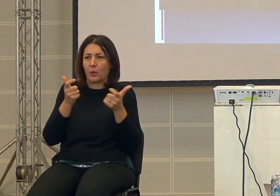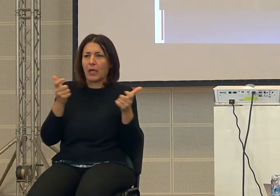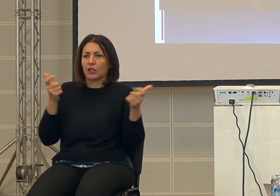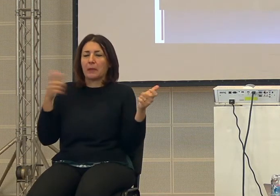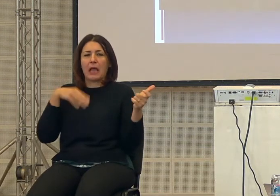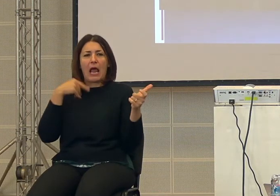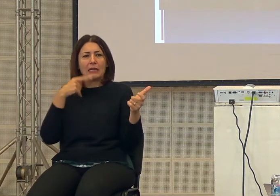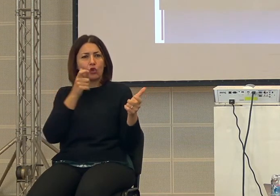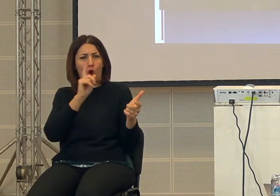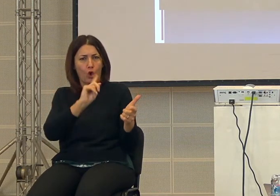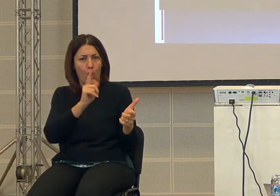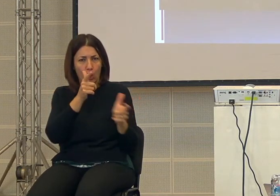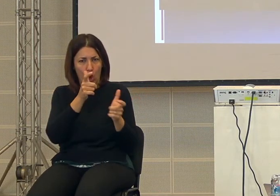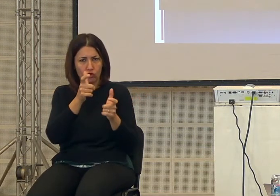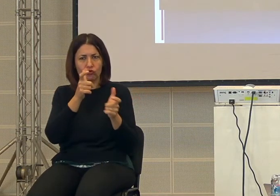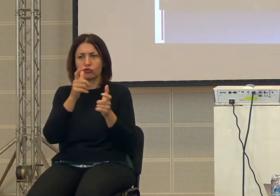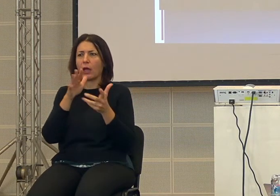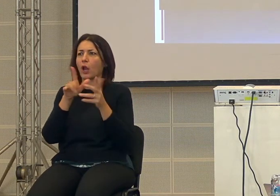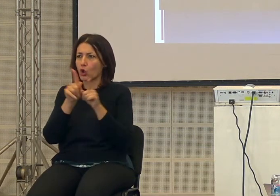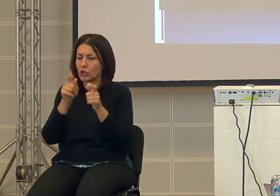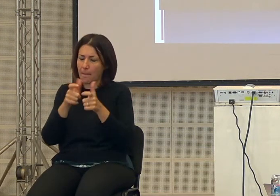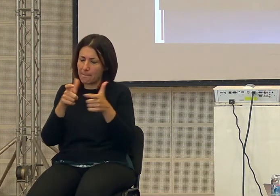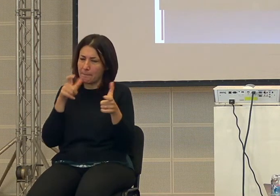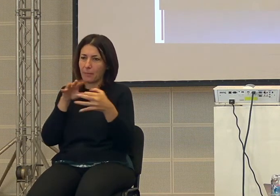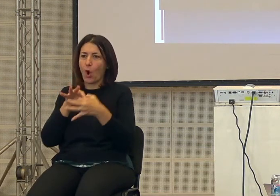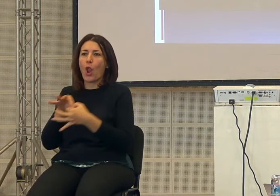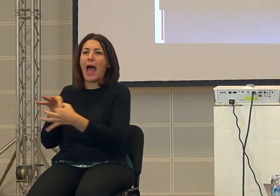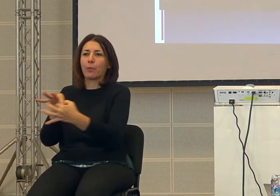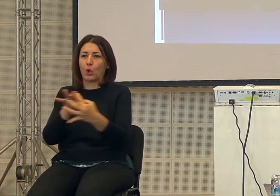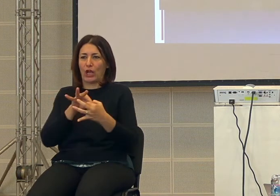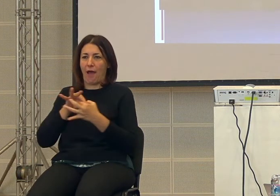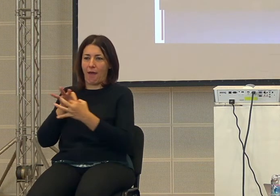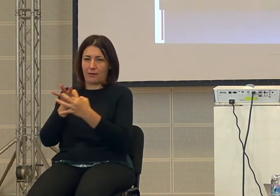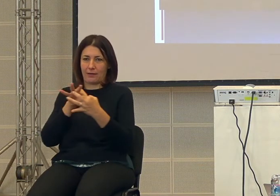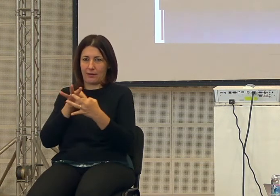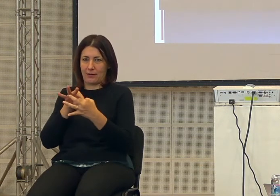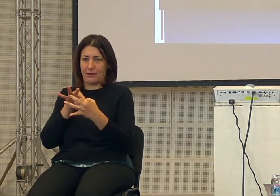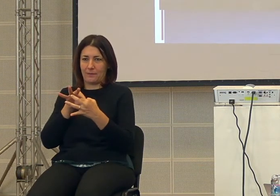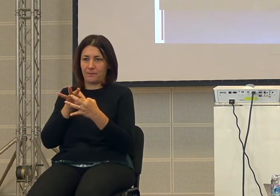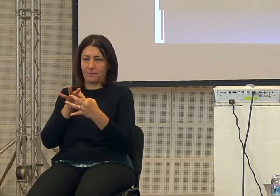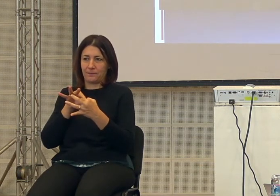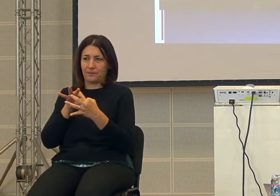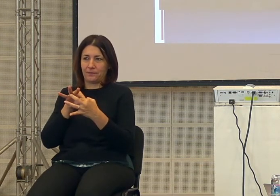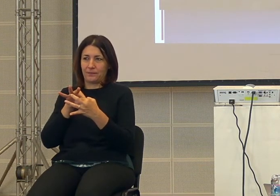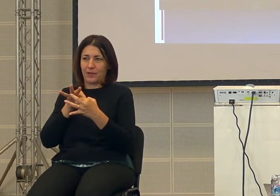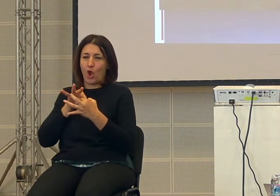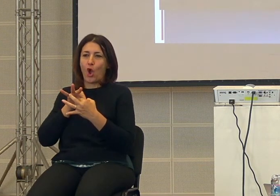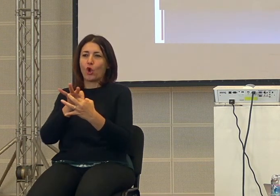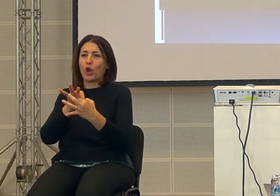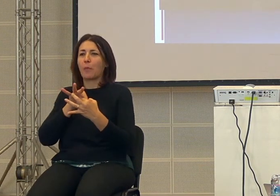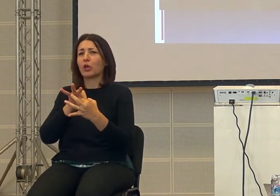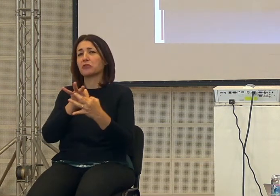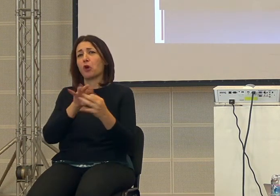conoscono di collaborare insieme per cui oggi possiamo dire collaborare poi certo c'è una collaborazione quando c'è un